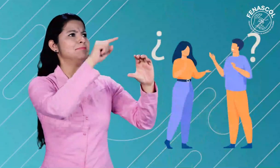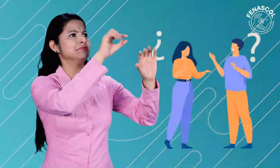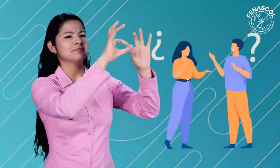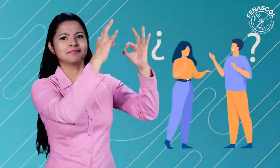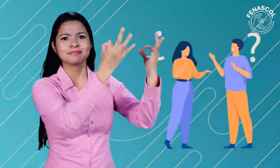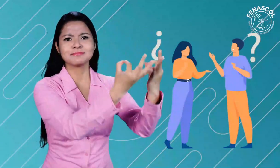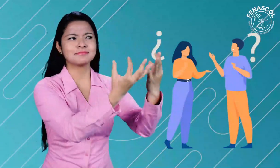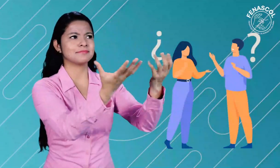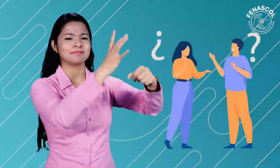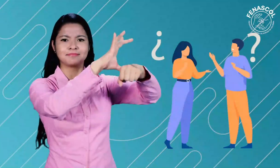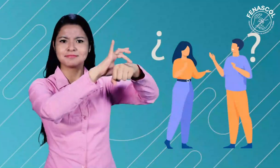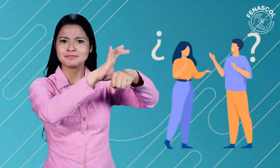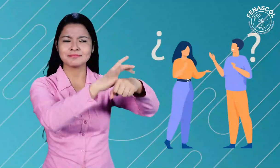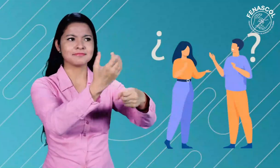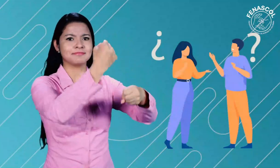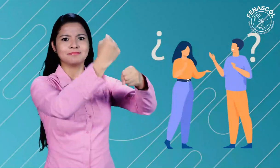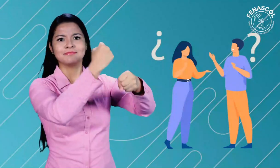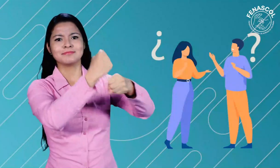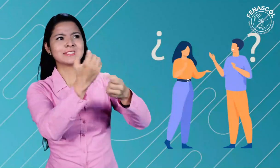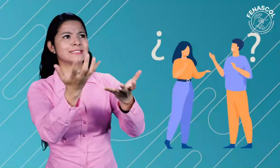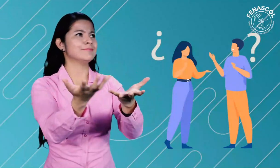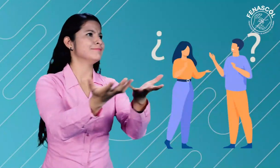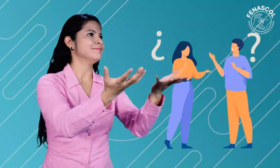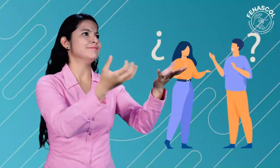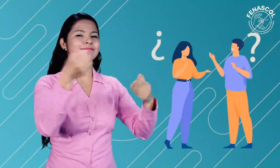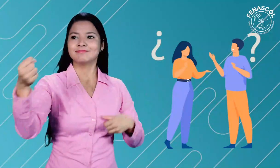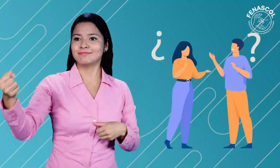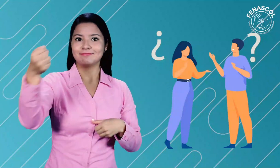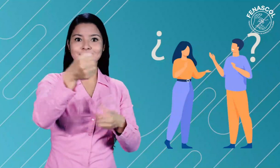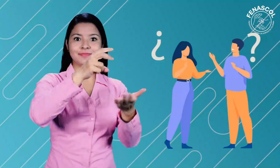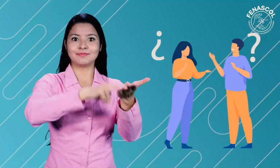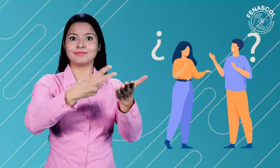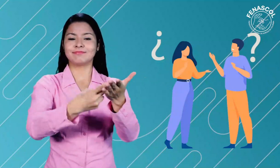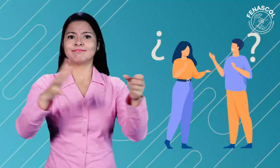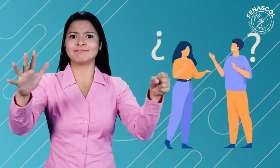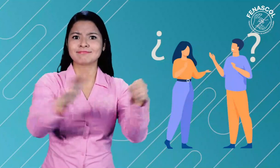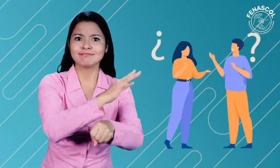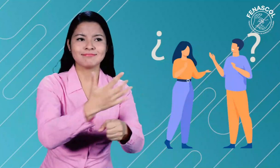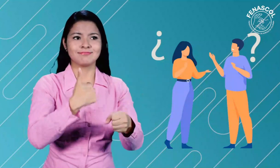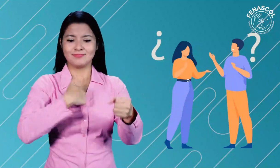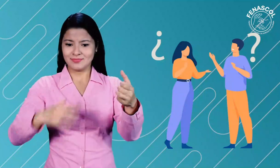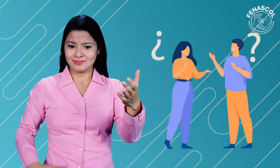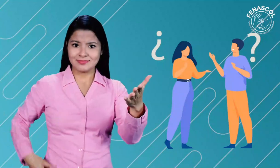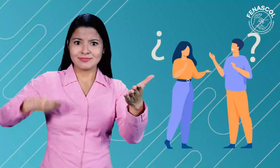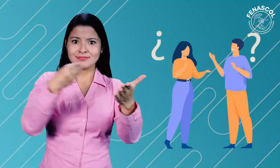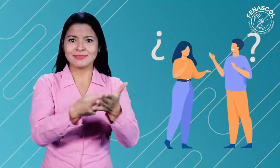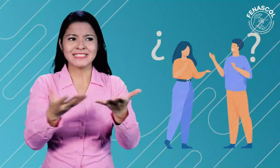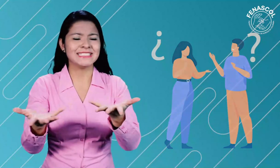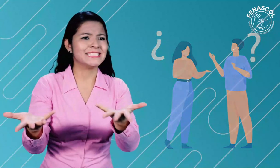para reuniones presenciales, pueden ser familiares, médicas o laborales, existía una barrera comunicativa. Contar con el servicio de interpretación